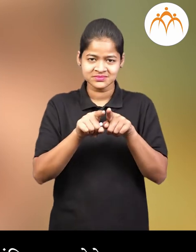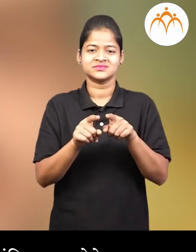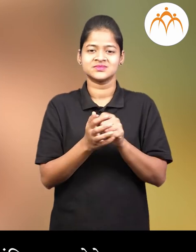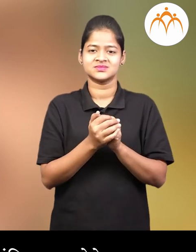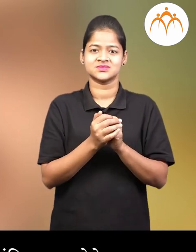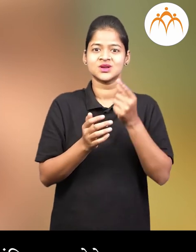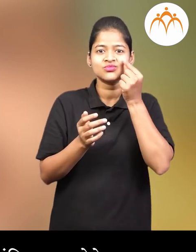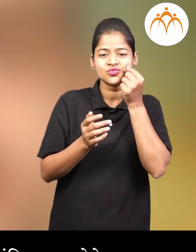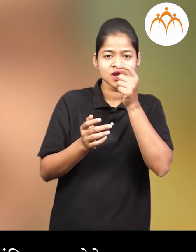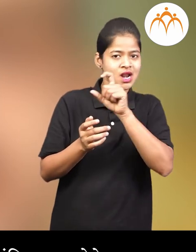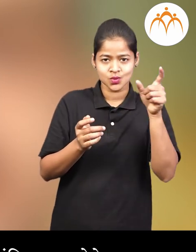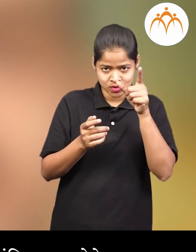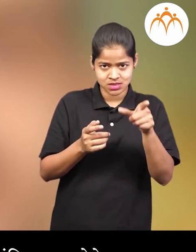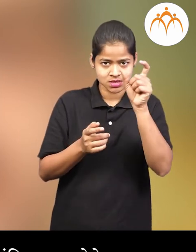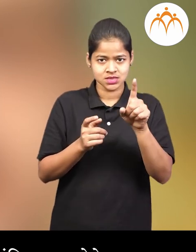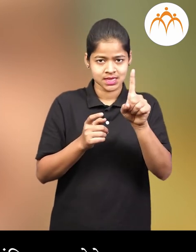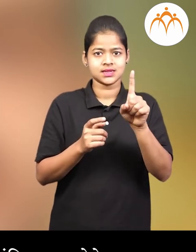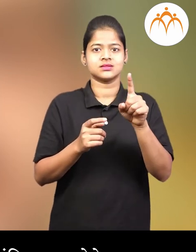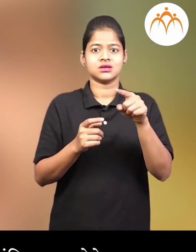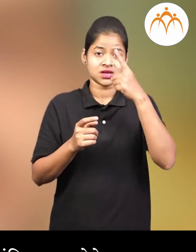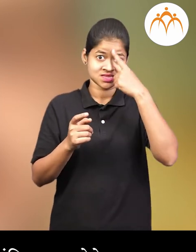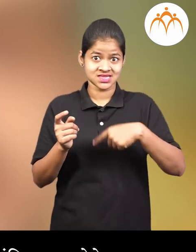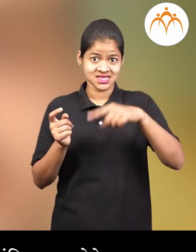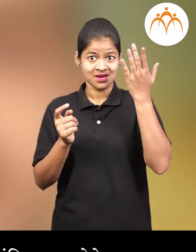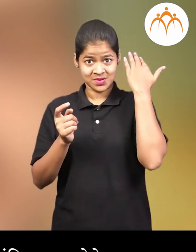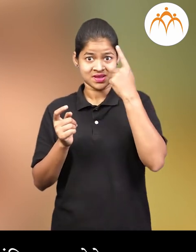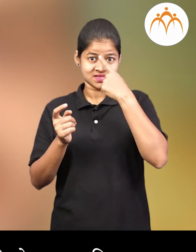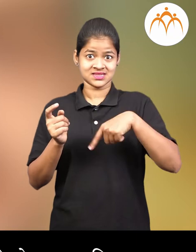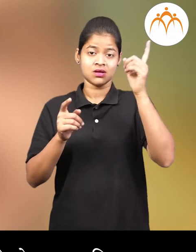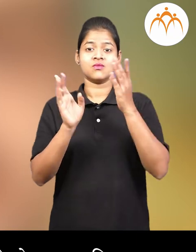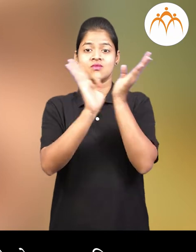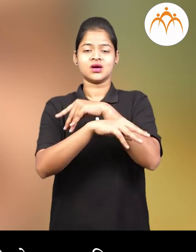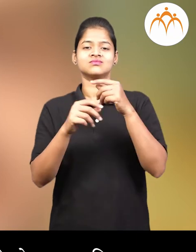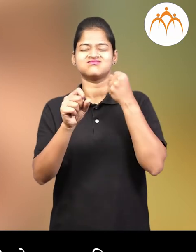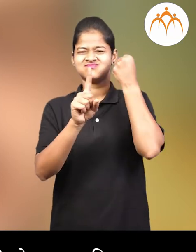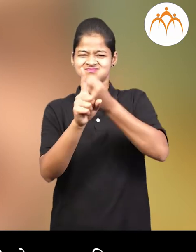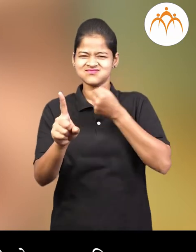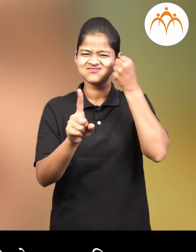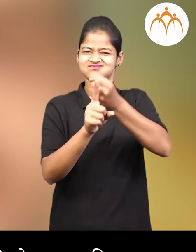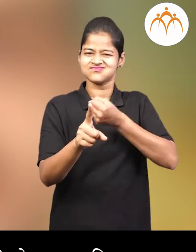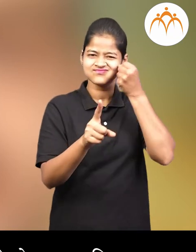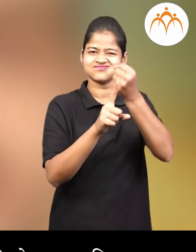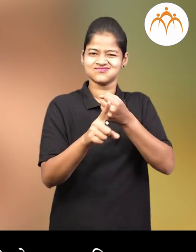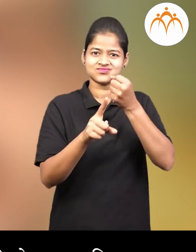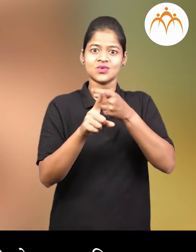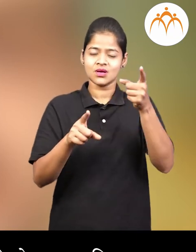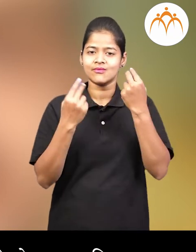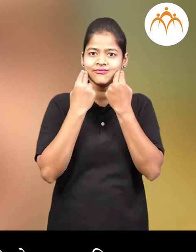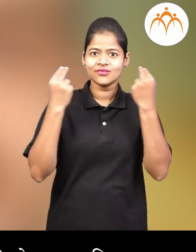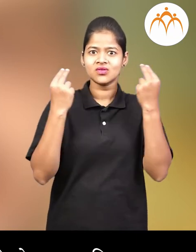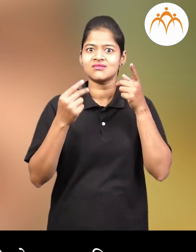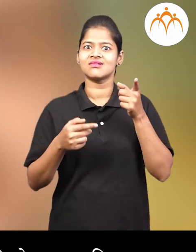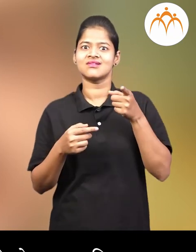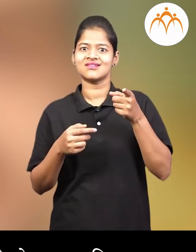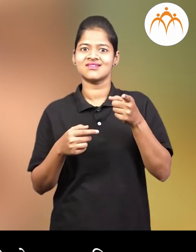हे स्वातंत्र चलवलीतील प्रमुख क्रांती का रखोते अपला देश स्वतंत्र करने सथी तैंनी मूठा